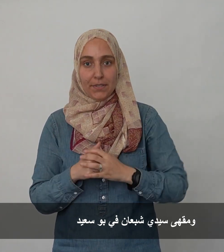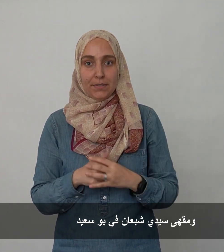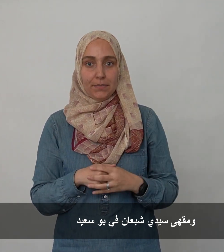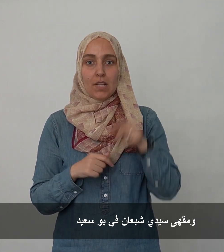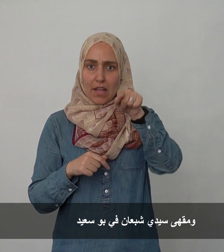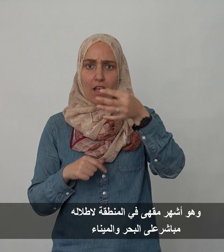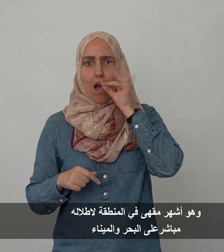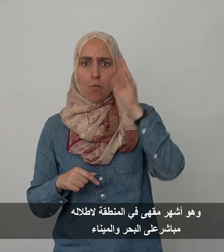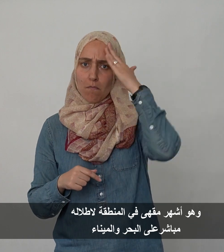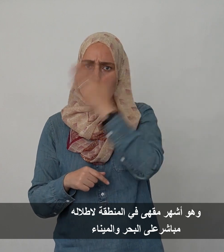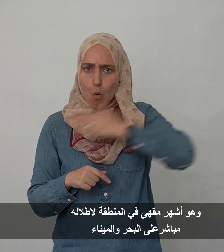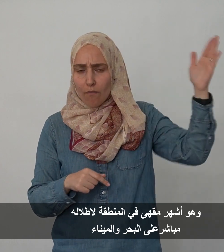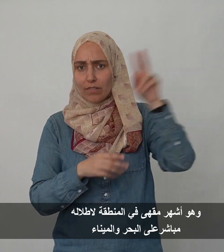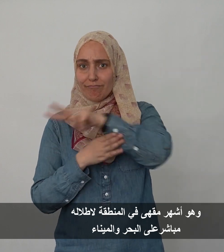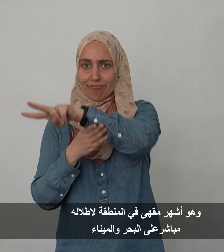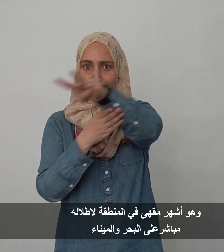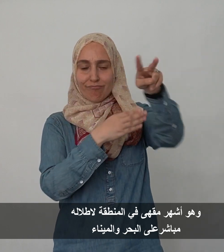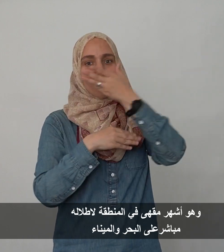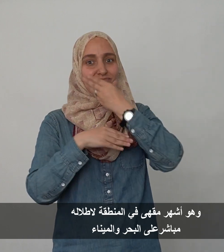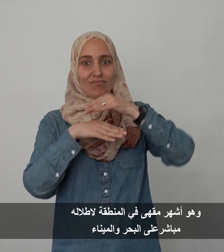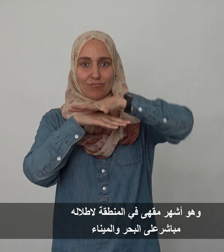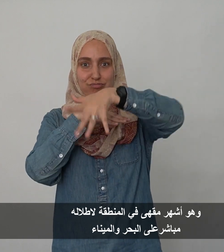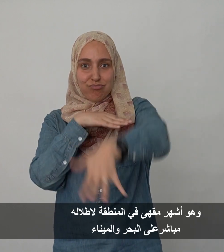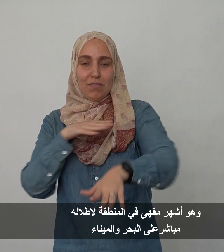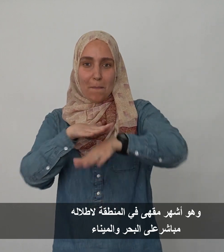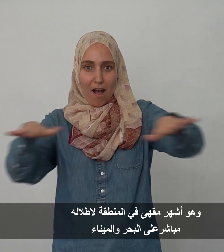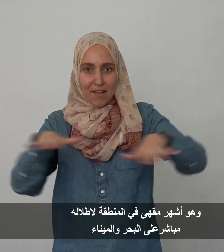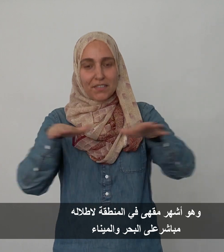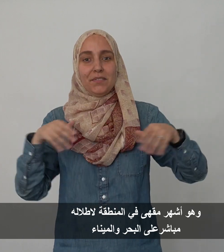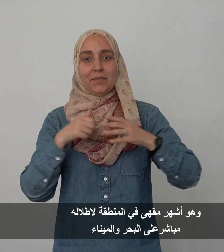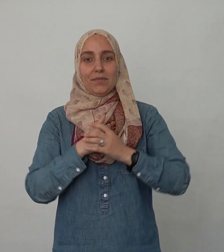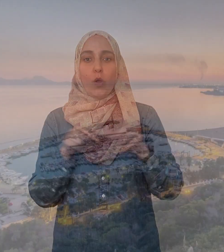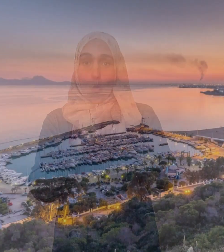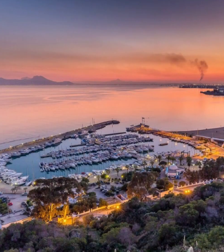وهو أشهر مقهى في المنطقة لإطلاله مباشرة على البحر والميناء